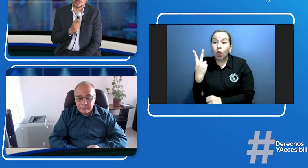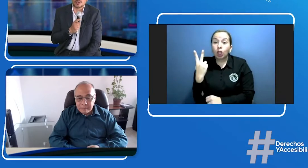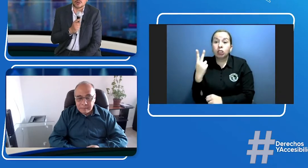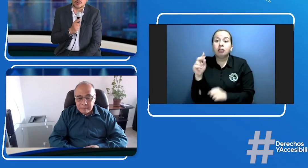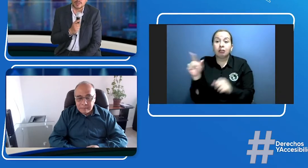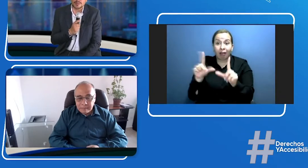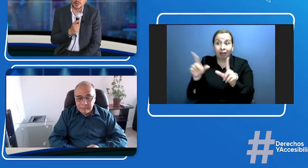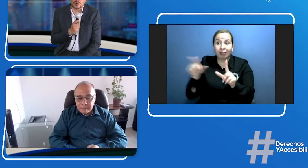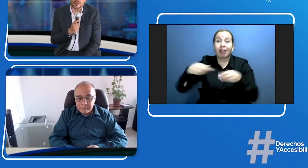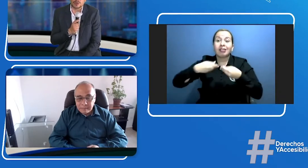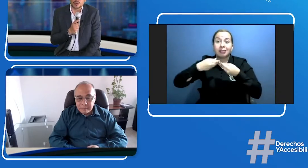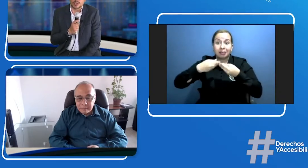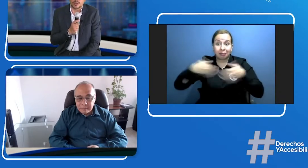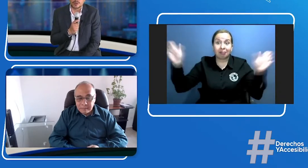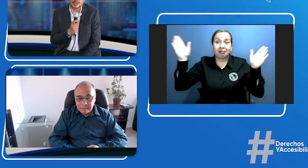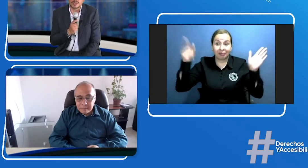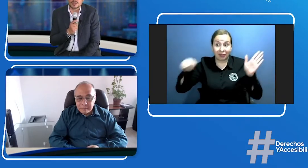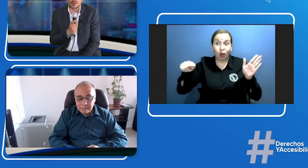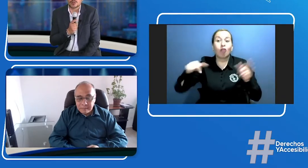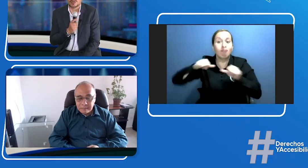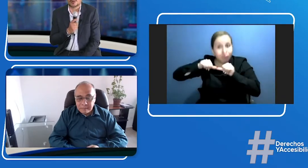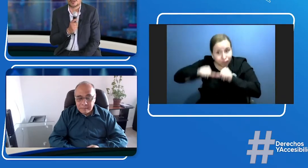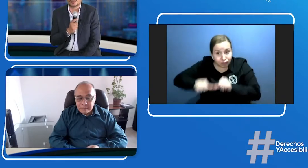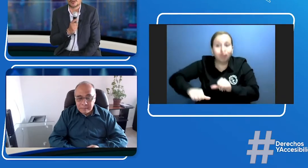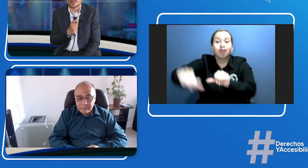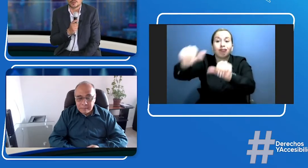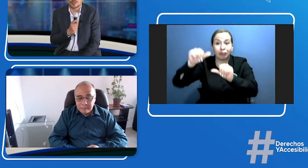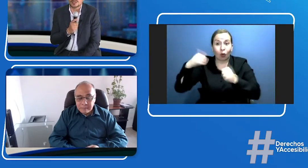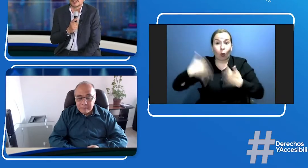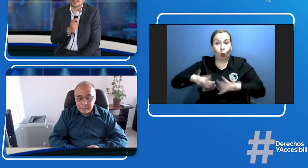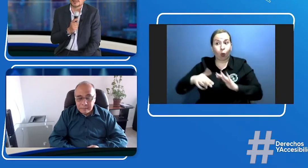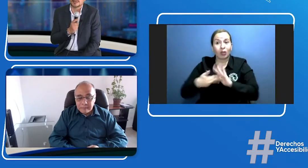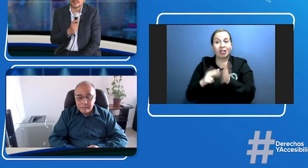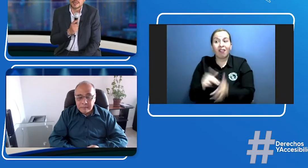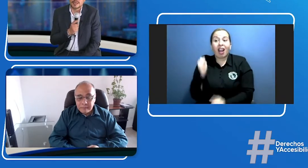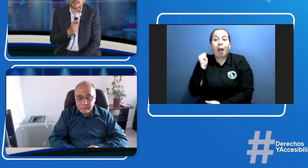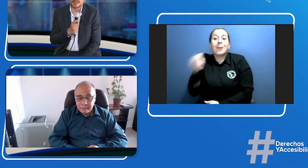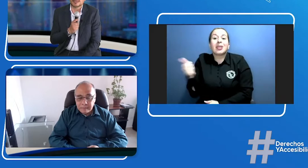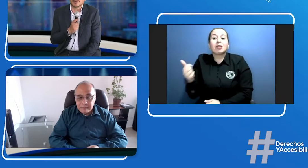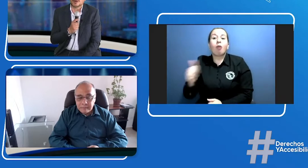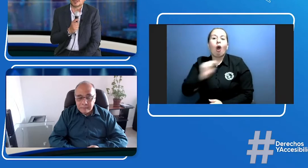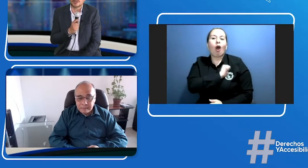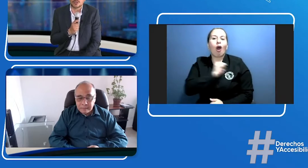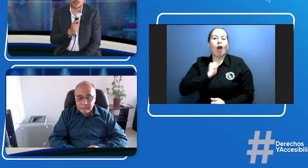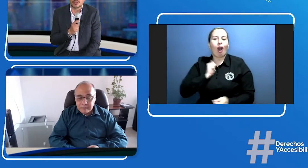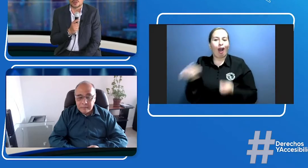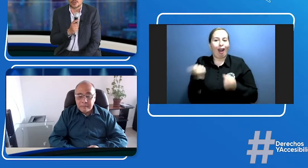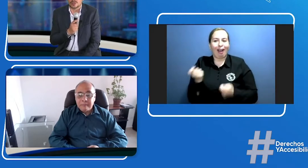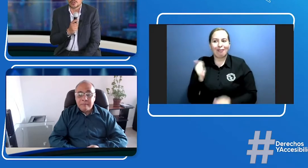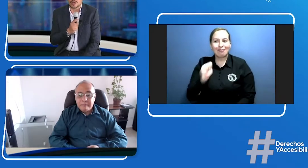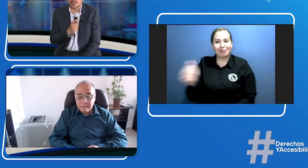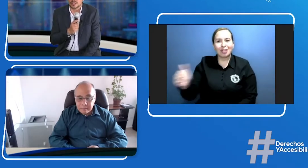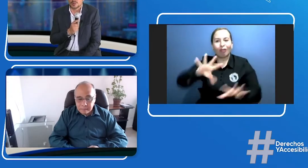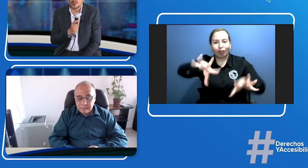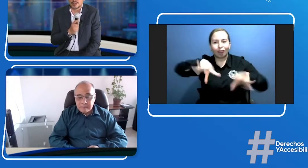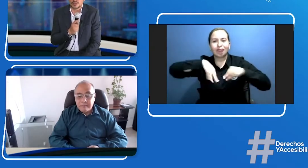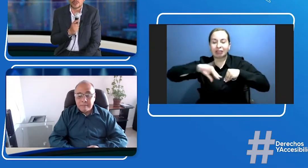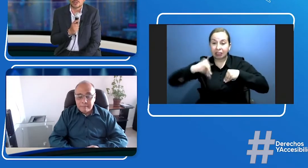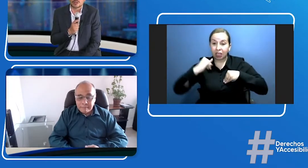Colombia lo mantuvieron en un ejercicio autorregulatorio que es muy interesante y que ha llamado la atención de los otros canales públicos de los canales